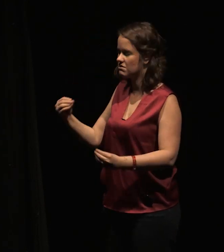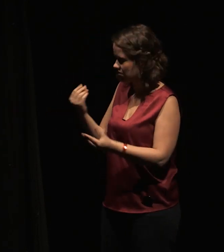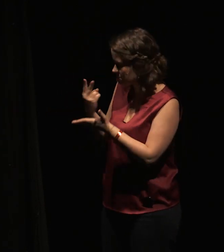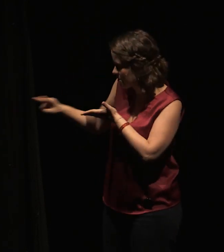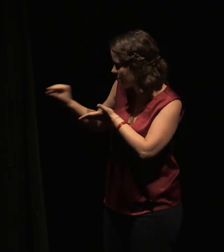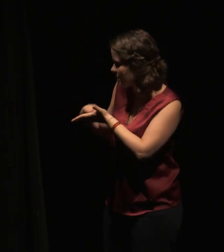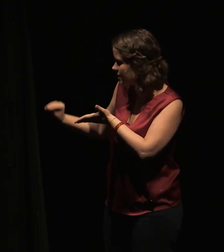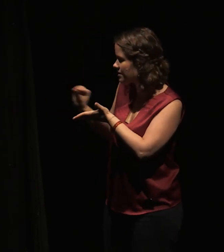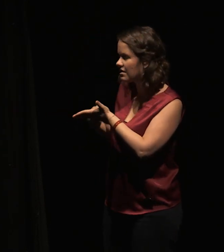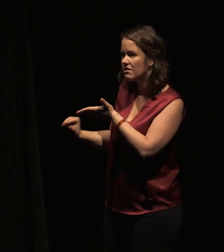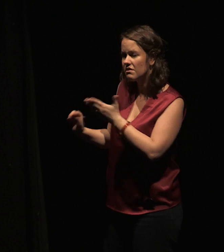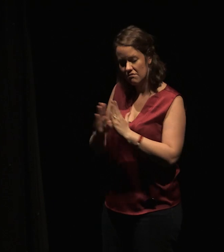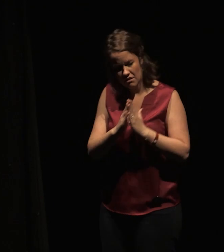et les traductions.